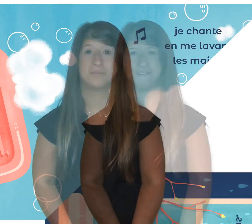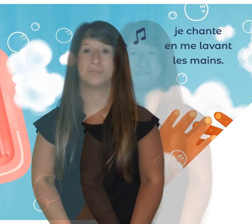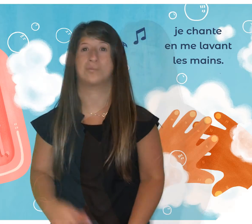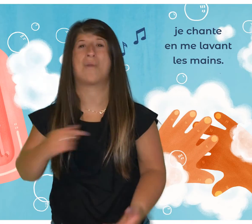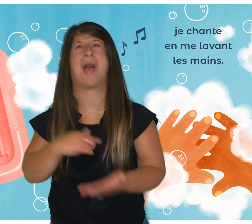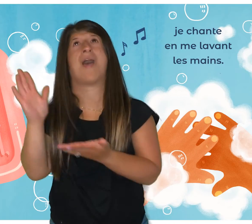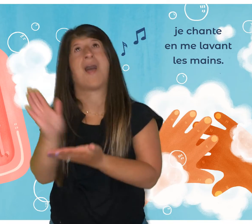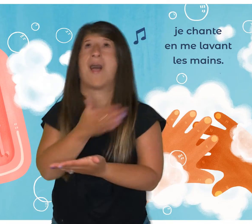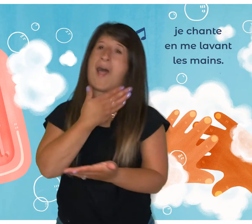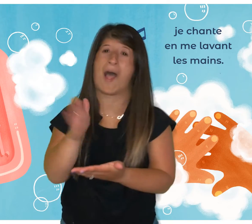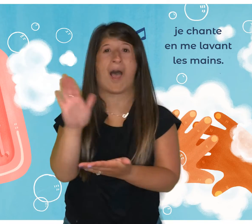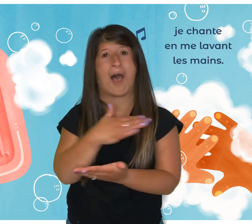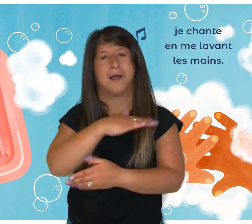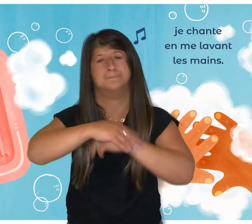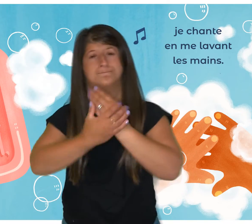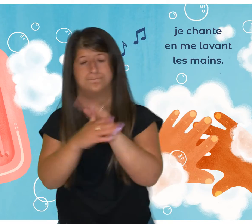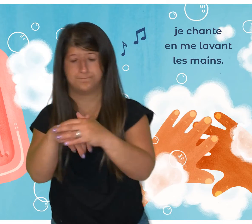Je chante en me lavant les mains.